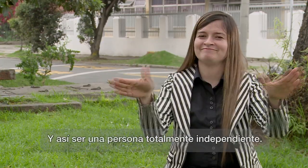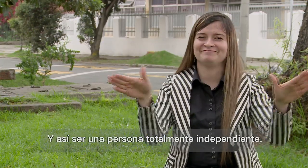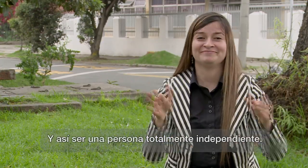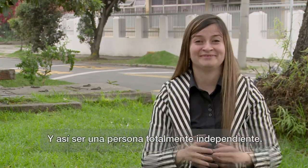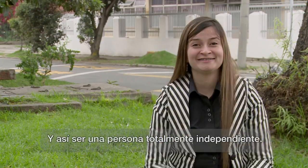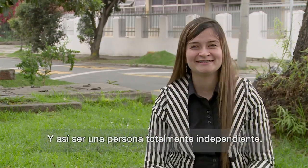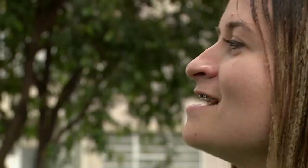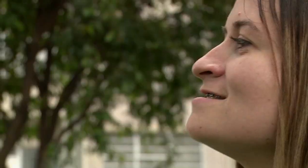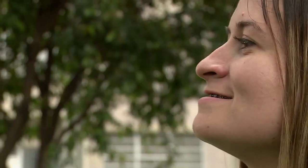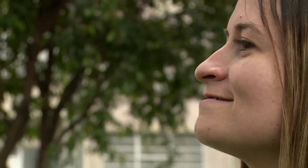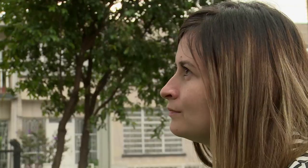independiente.